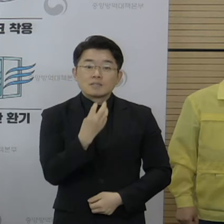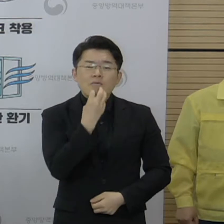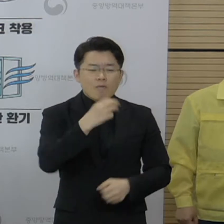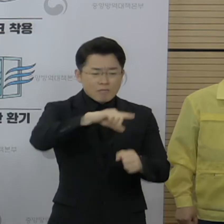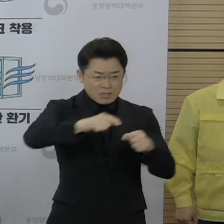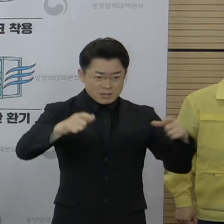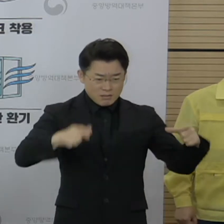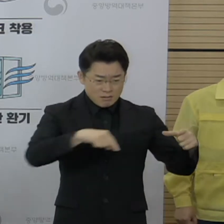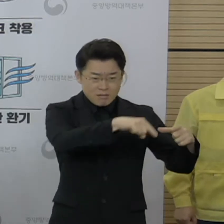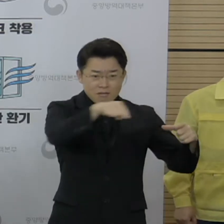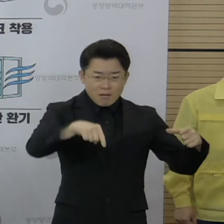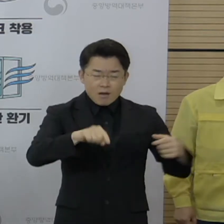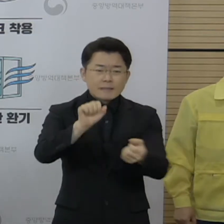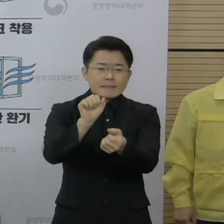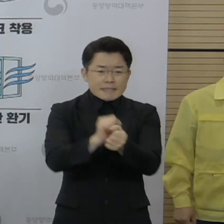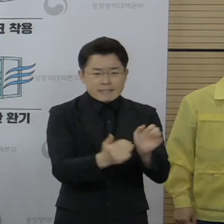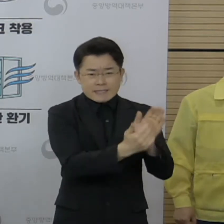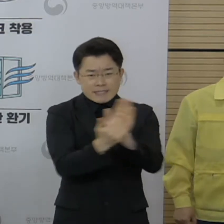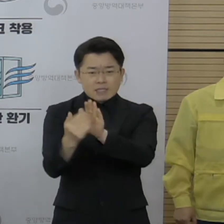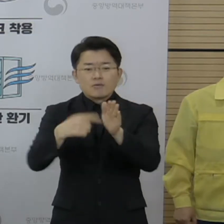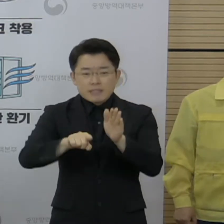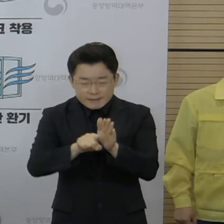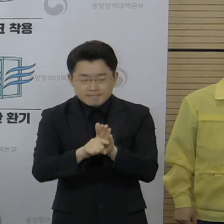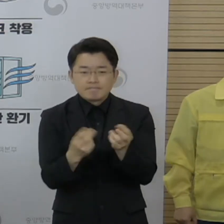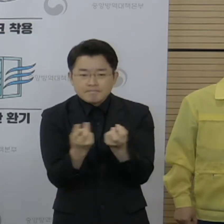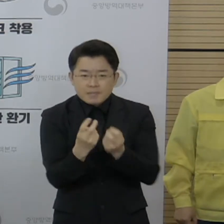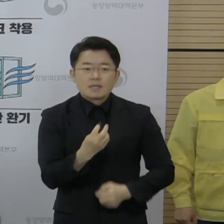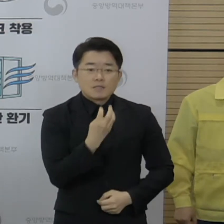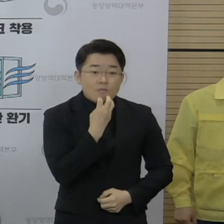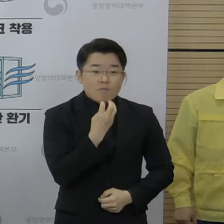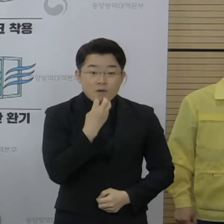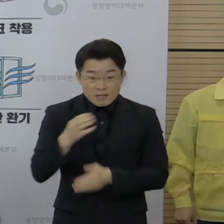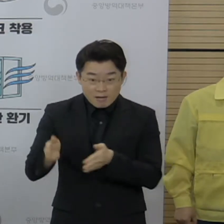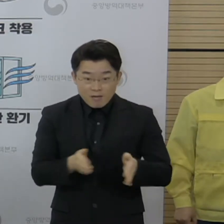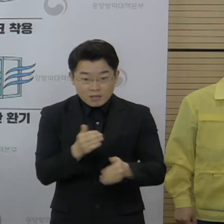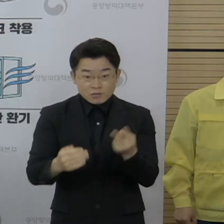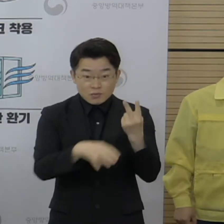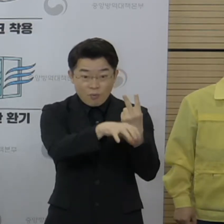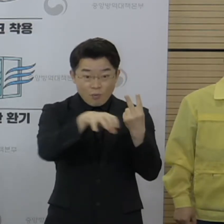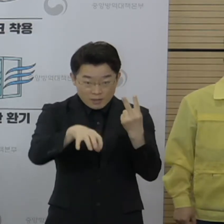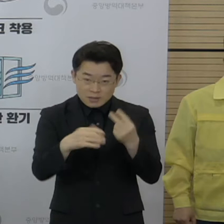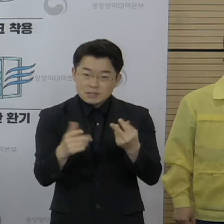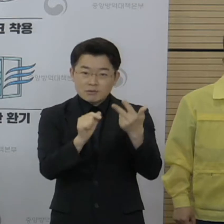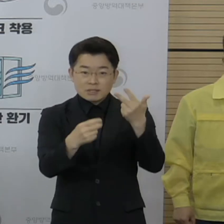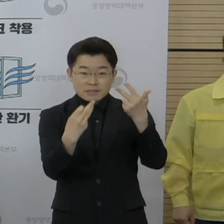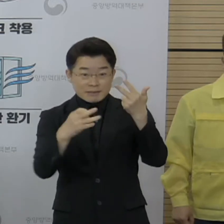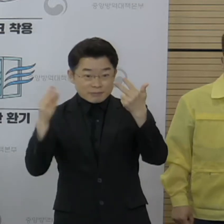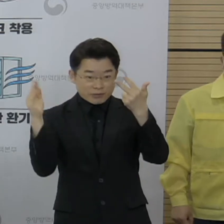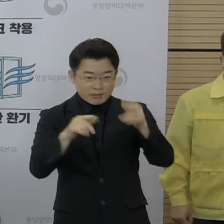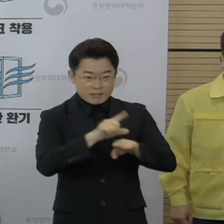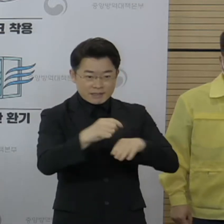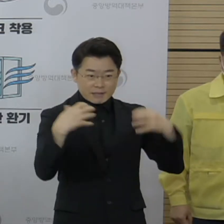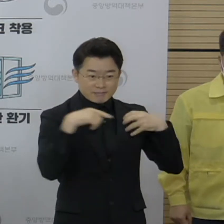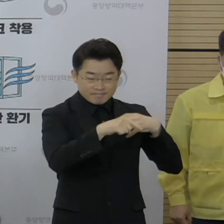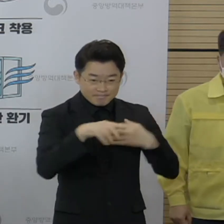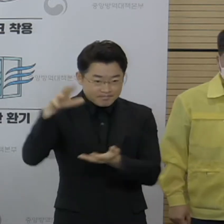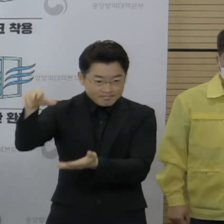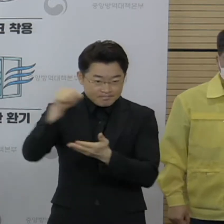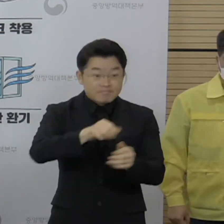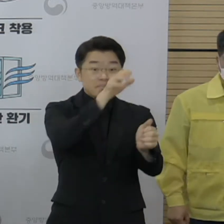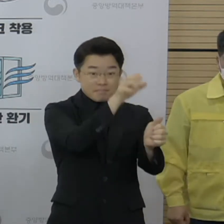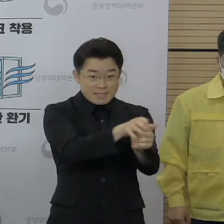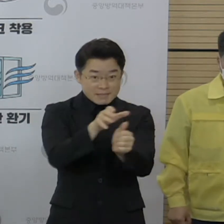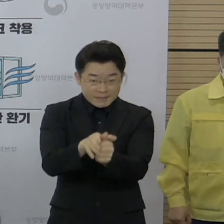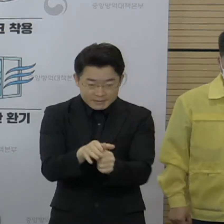방역 안정화를 위해 서울, 경기 지역을 대상으로 7월 13일부터 지자체 자율 접종을